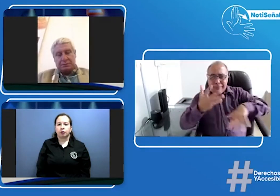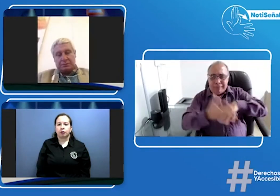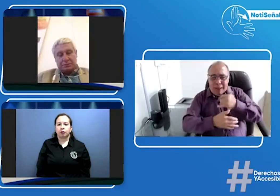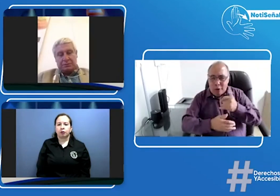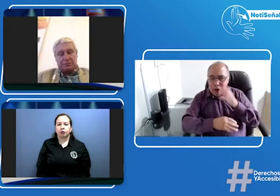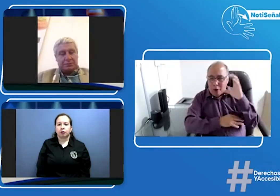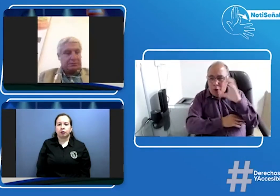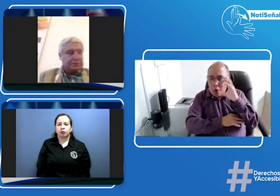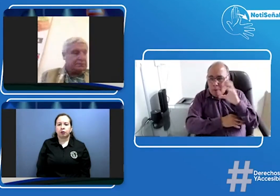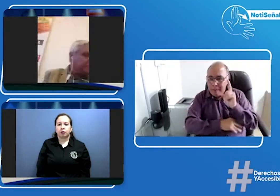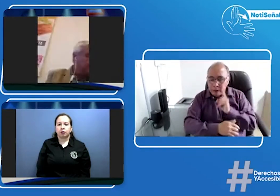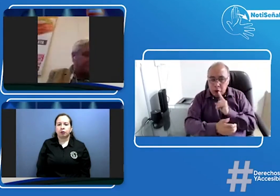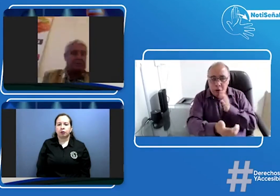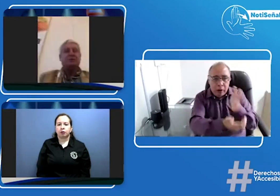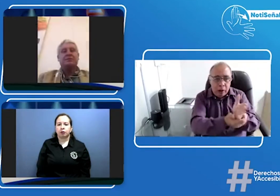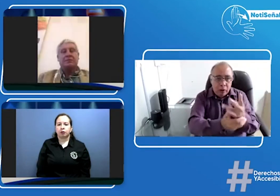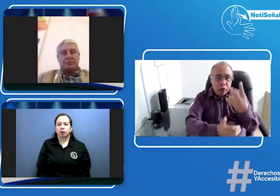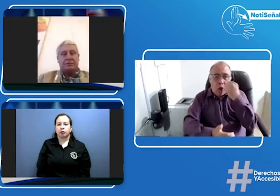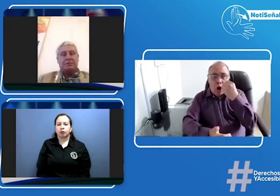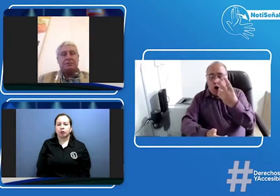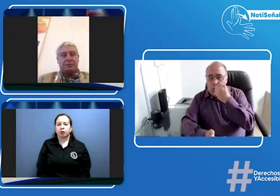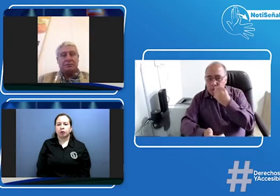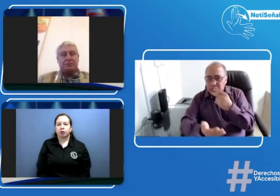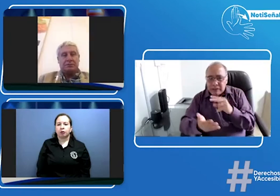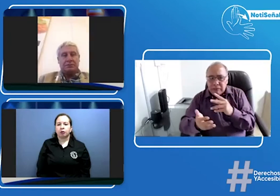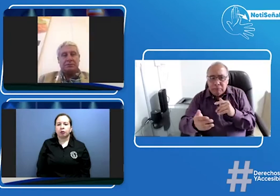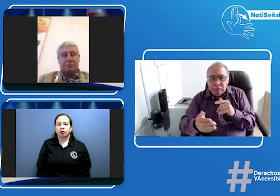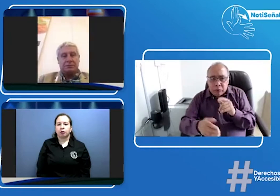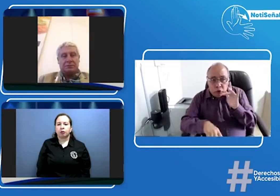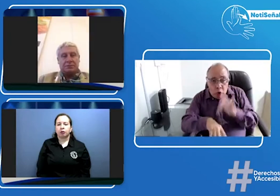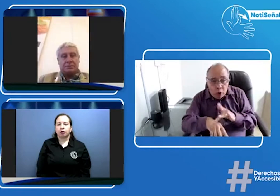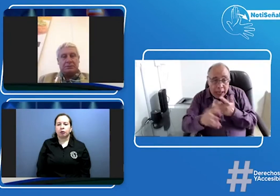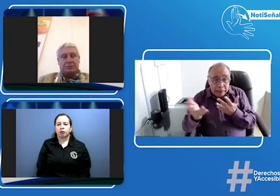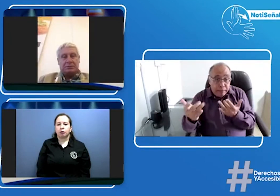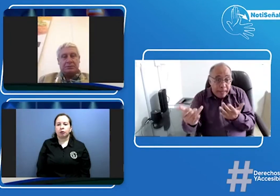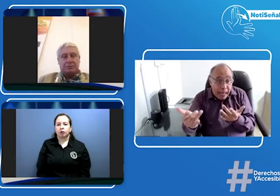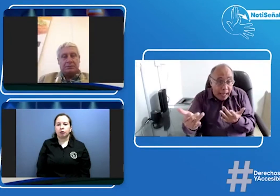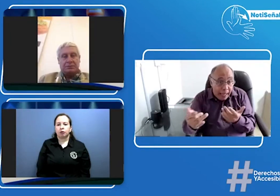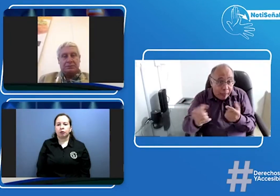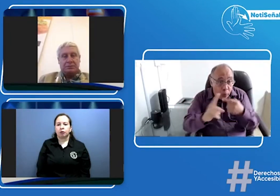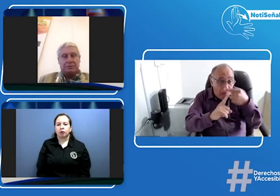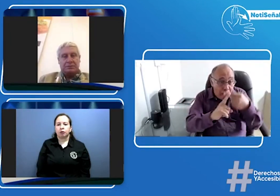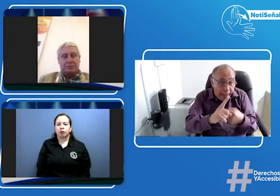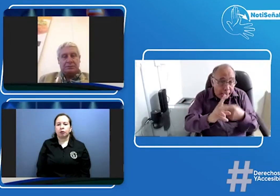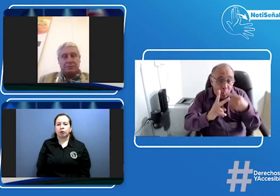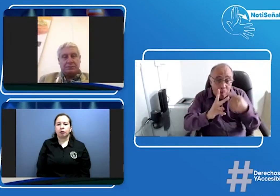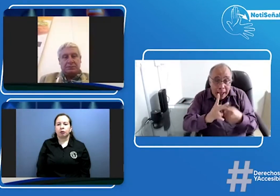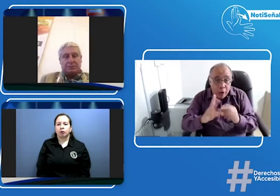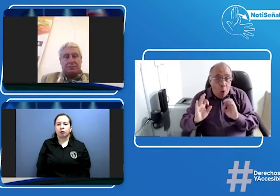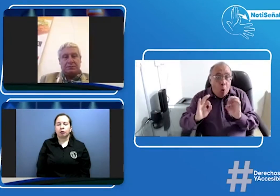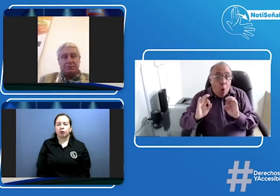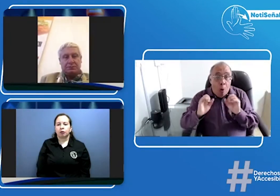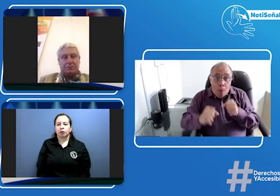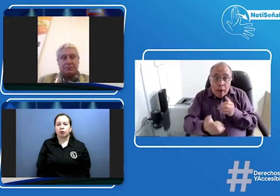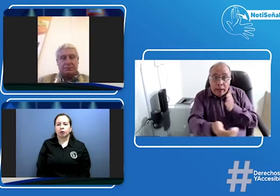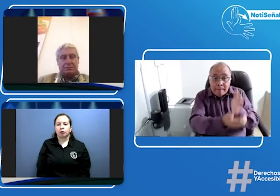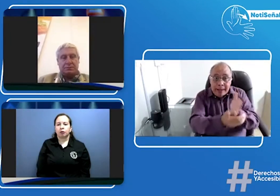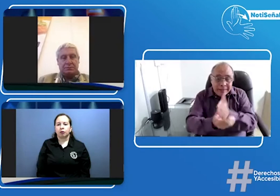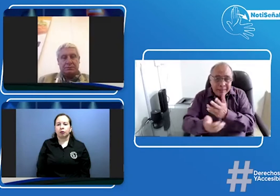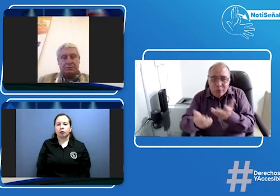tienen allí esa disponibilidad que qué debe hacer que él necesita la licencia